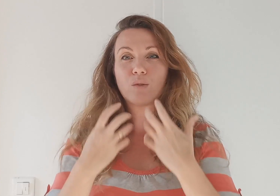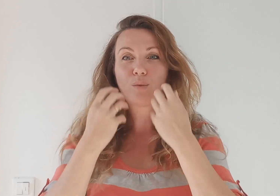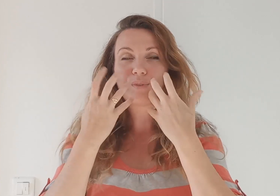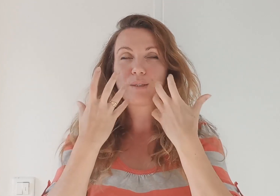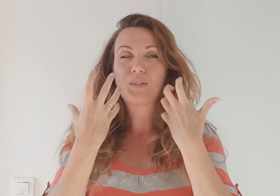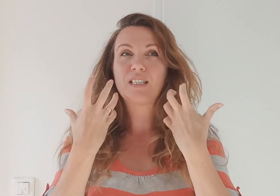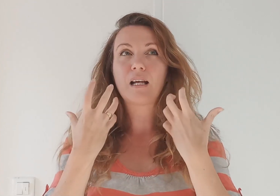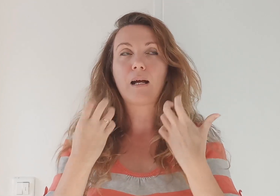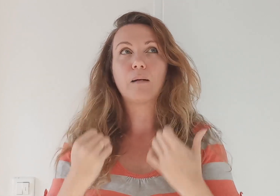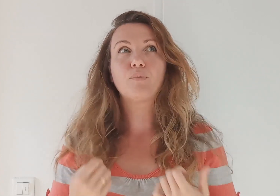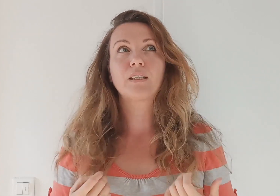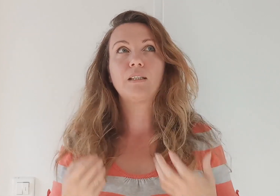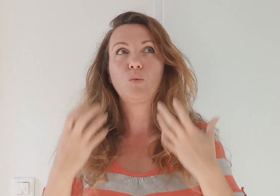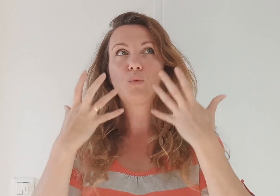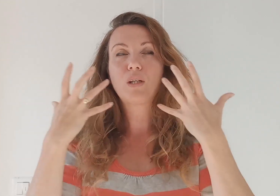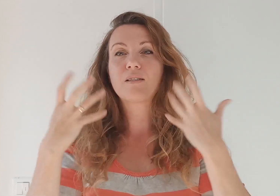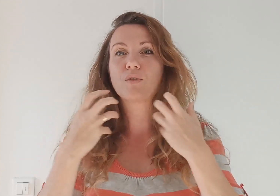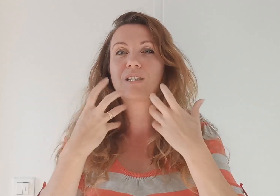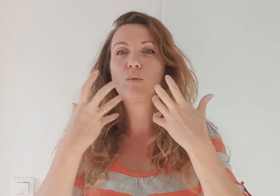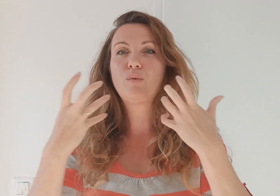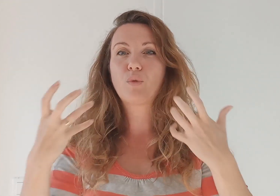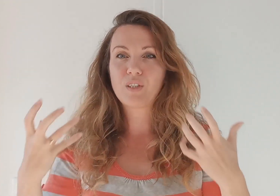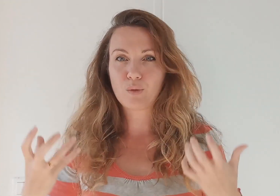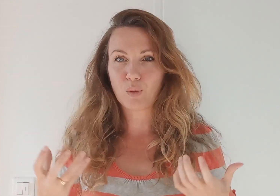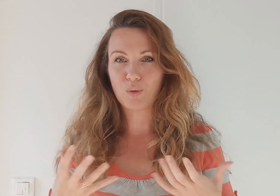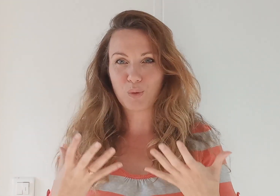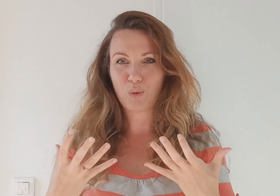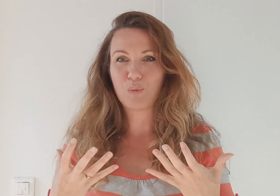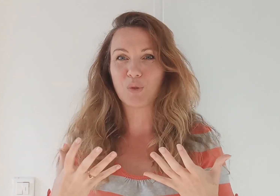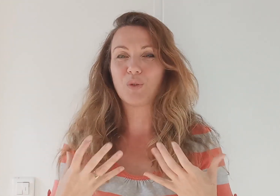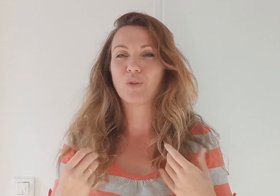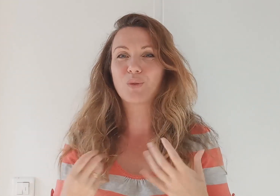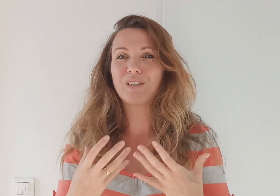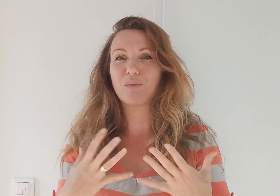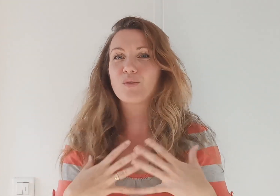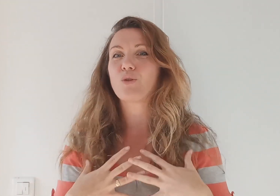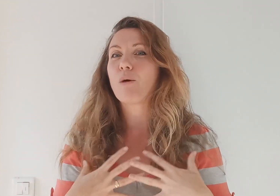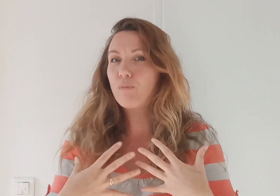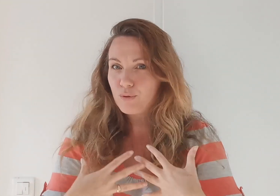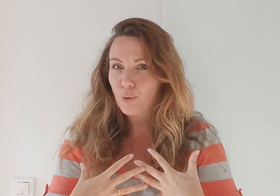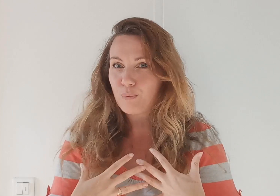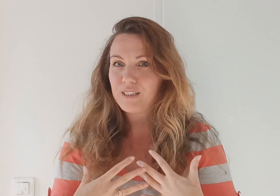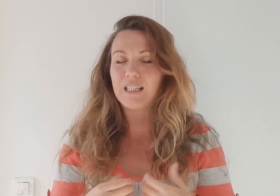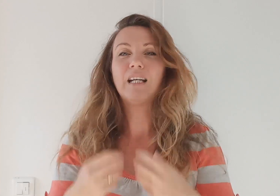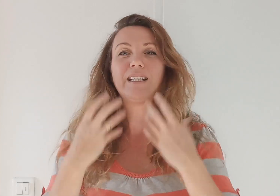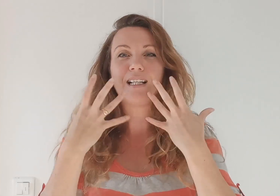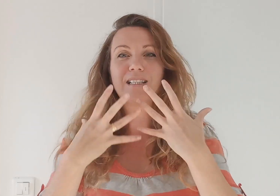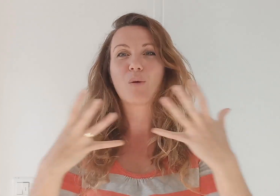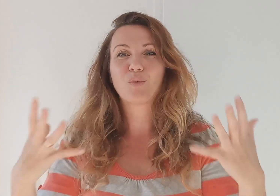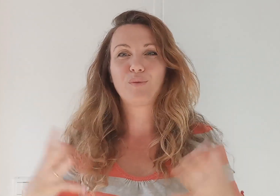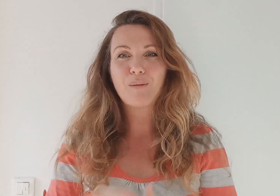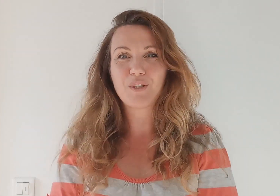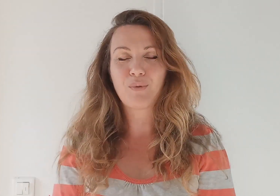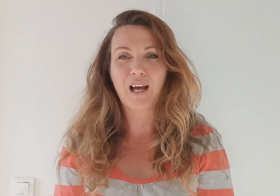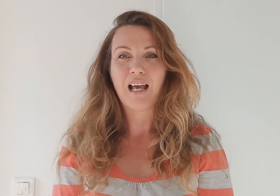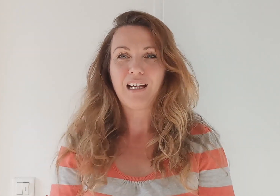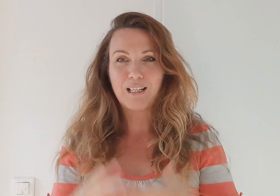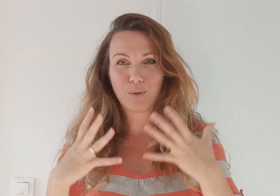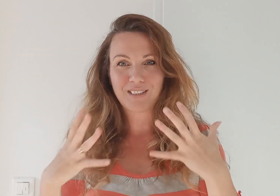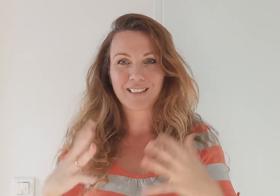'est aussi un point qui ouvre l'essence, qui ouvre aussi sur le monde, lorsqu'on se sent un peu plus replié. Il aide à retrouver un petit peu la beauté